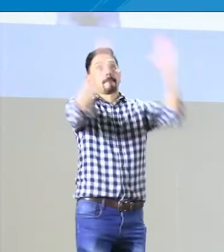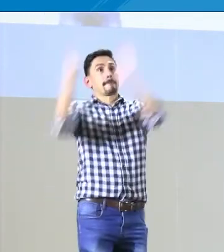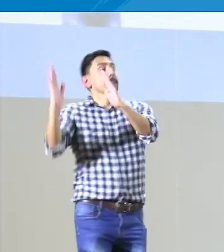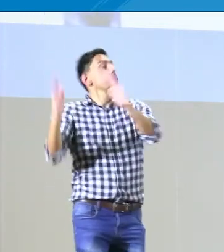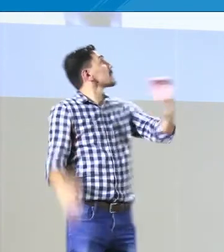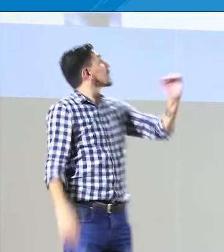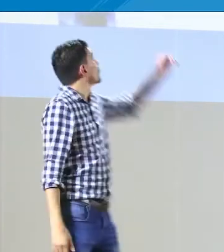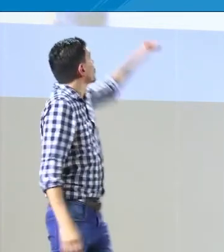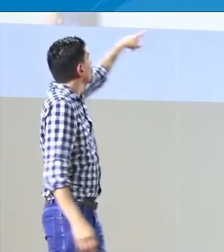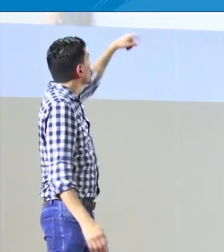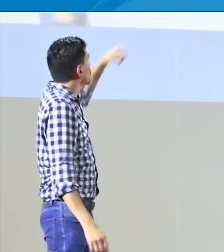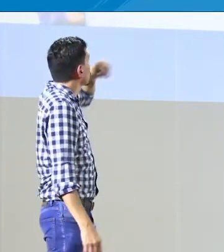Bien.